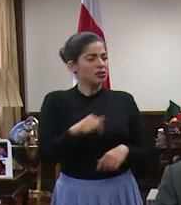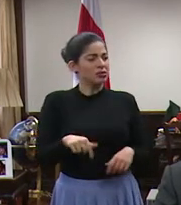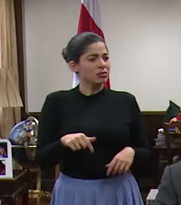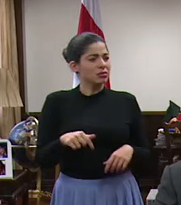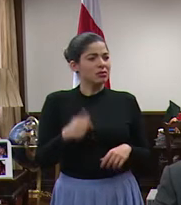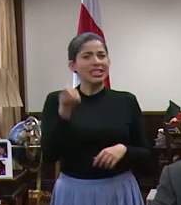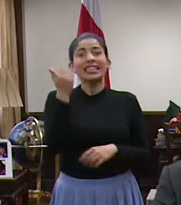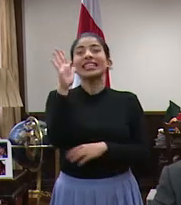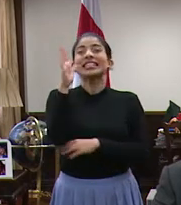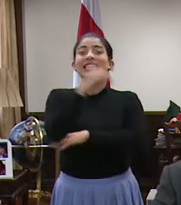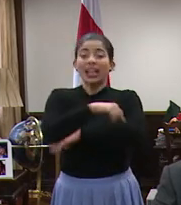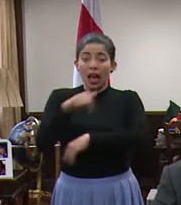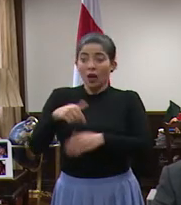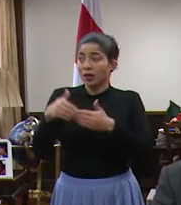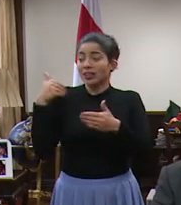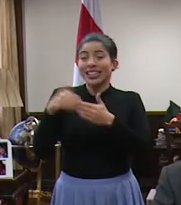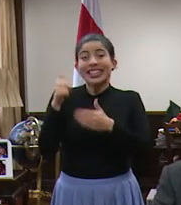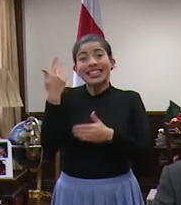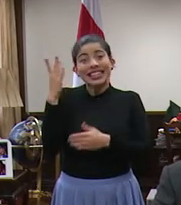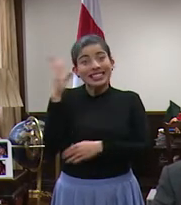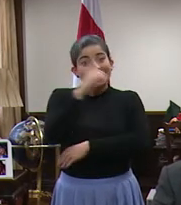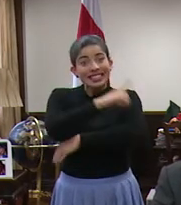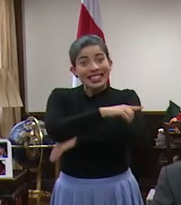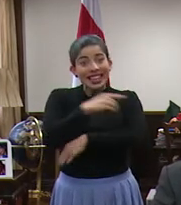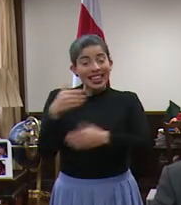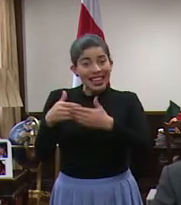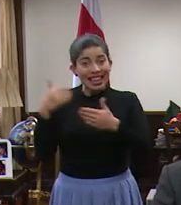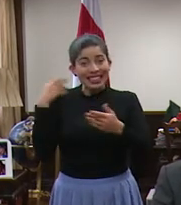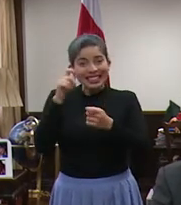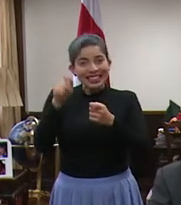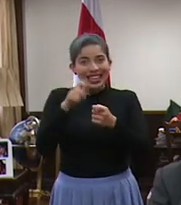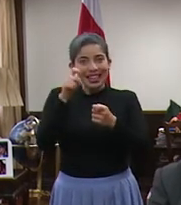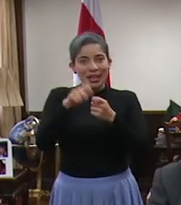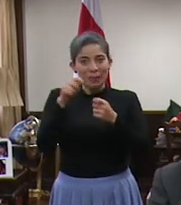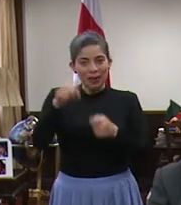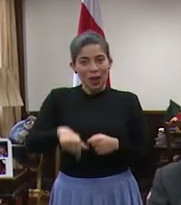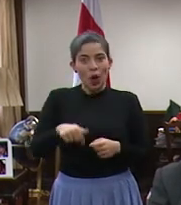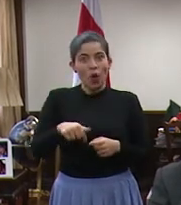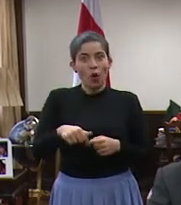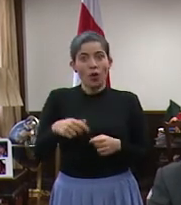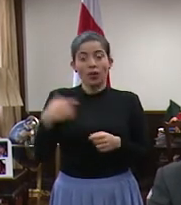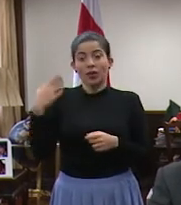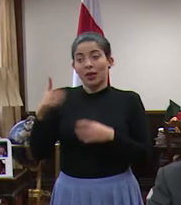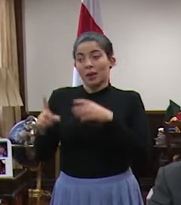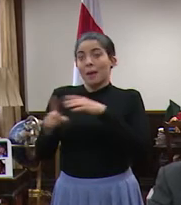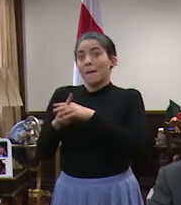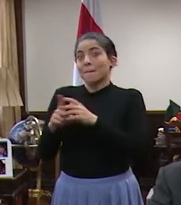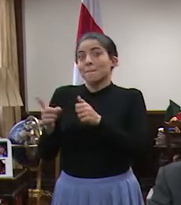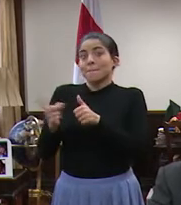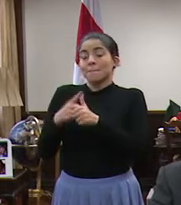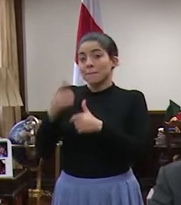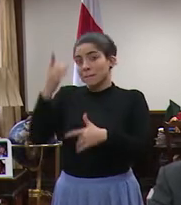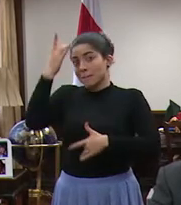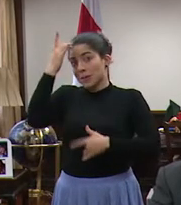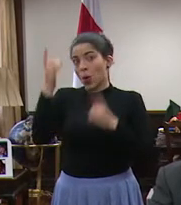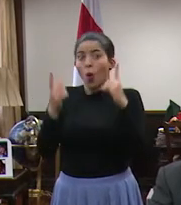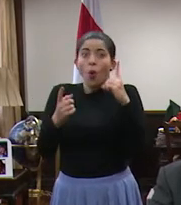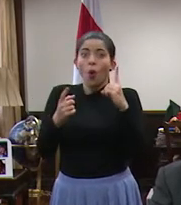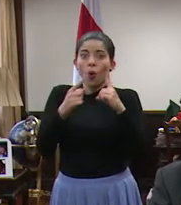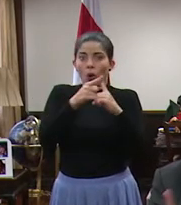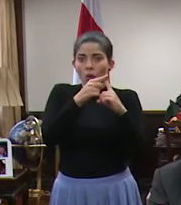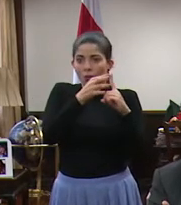15 días. 15 días, exacto. Estamos a 15 días de que se anunció el primer caso, un caso,